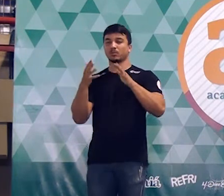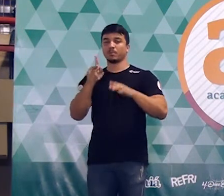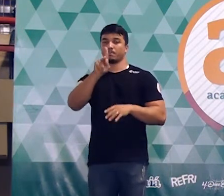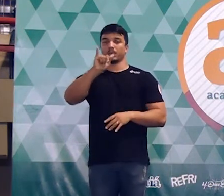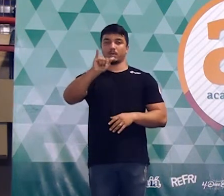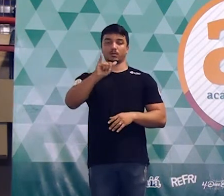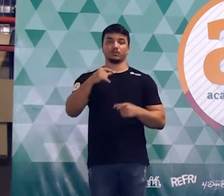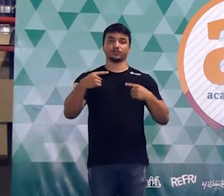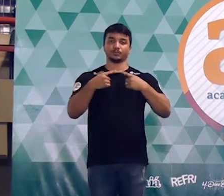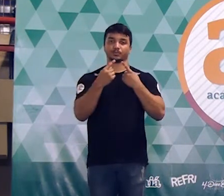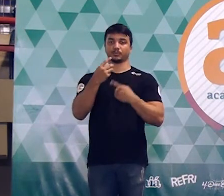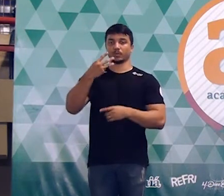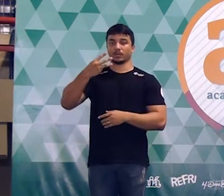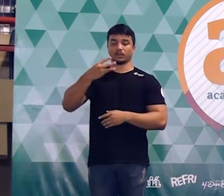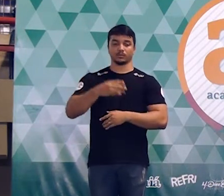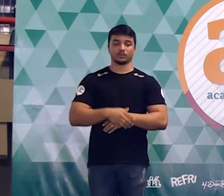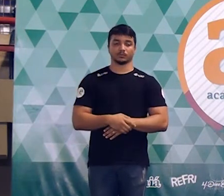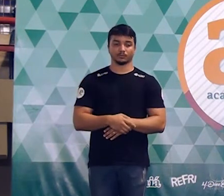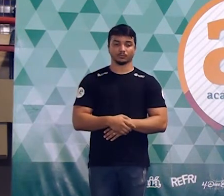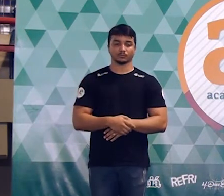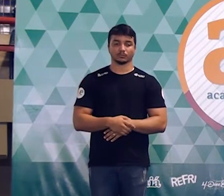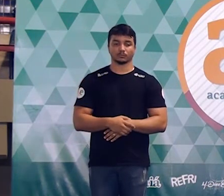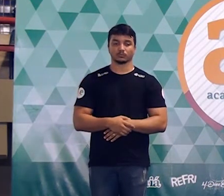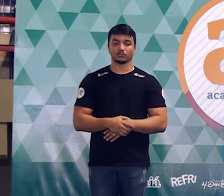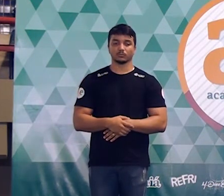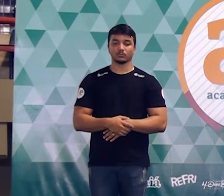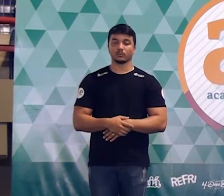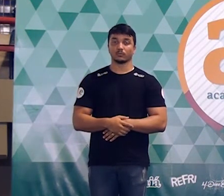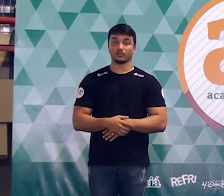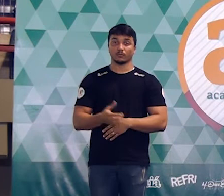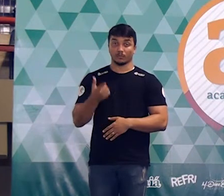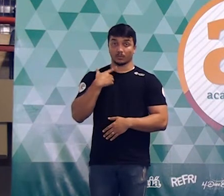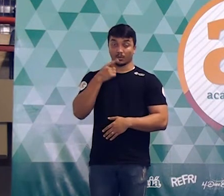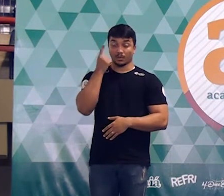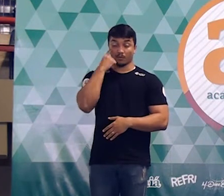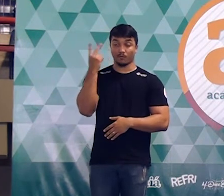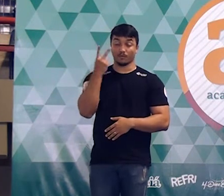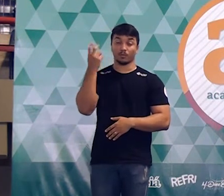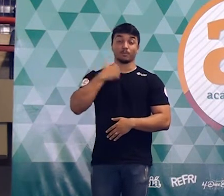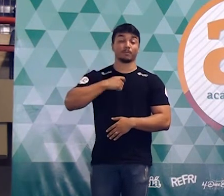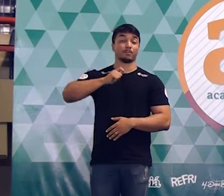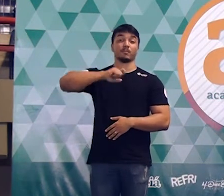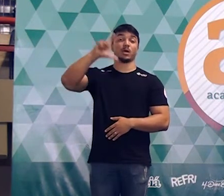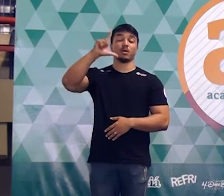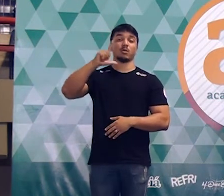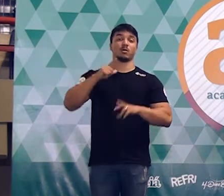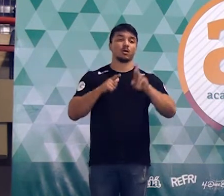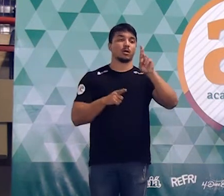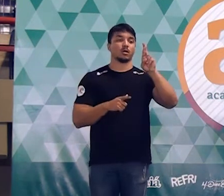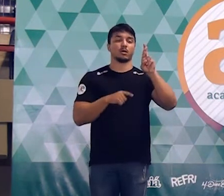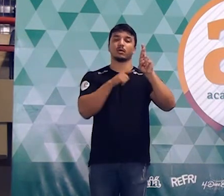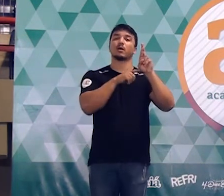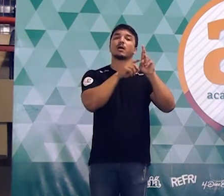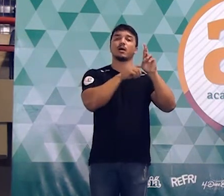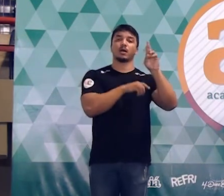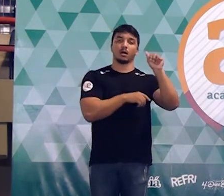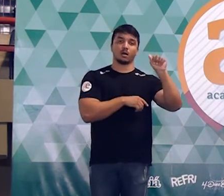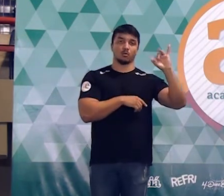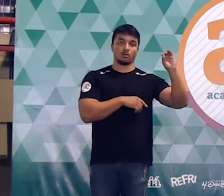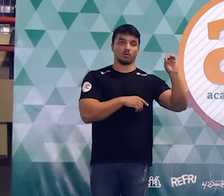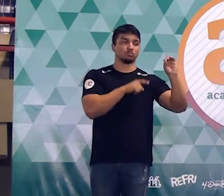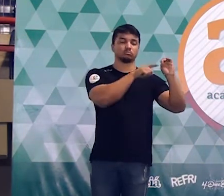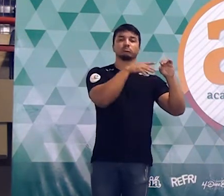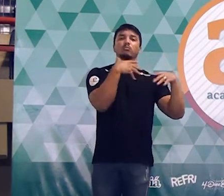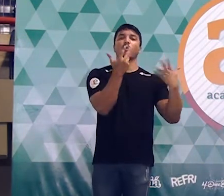para pi. A pergunta da questão é qual é o maior valor possível para R? Então, vejam que tem